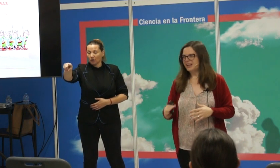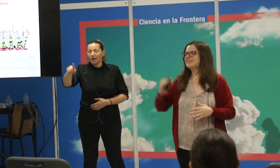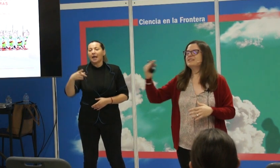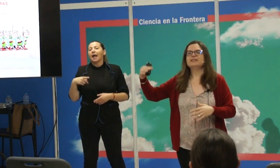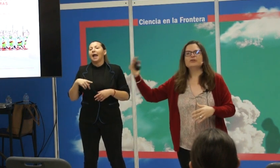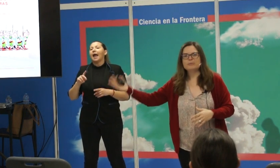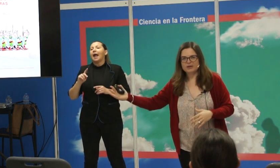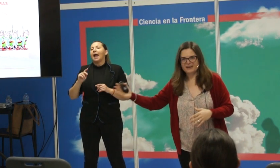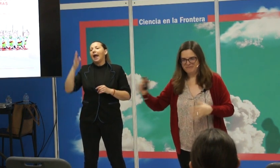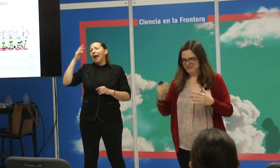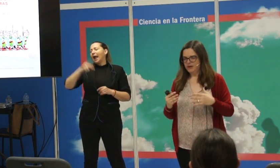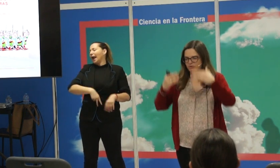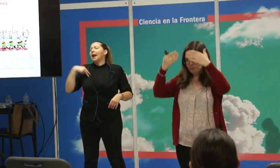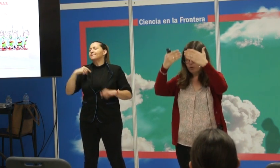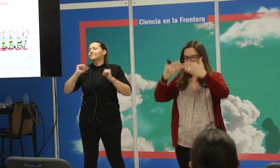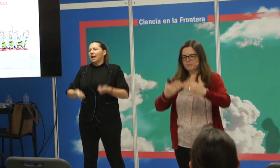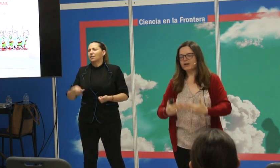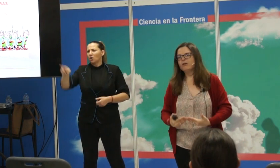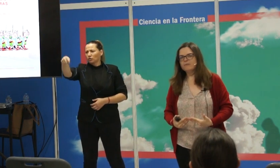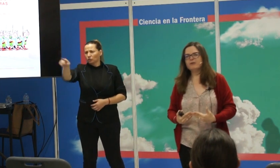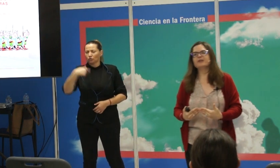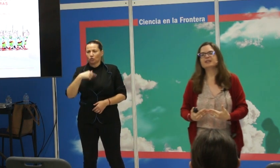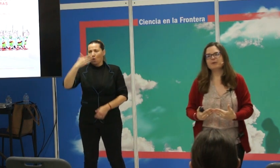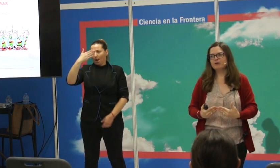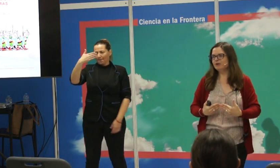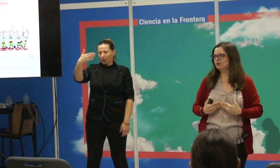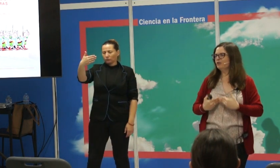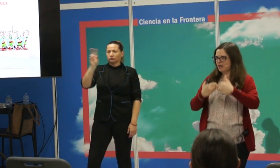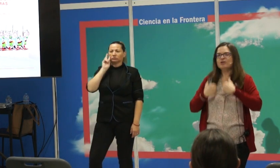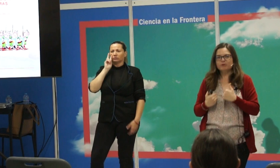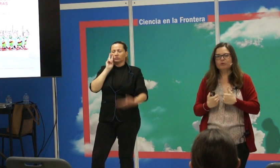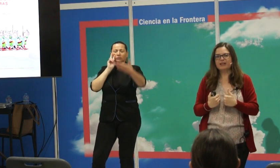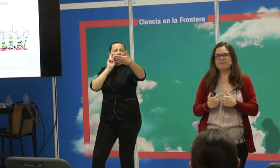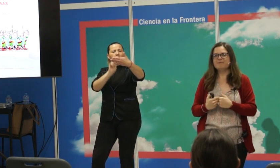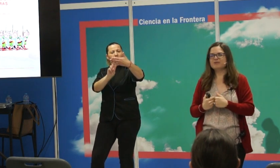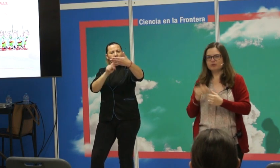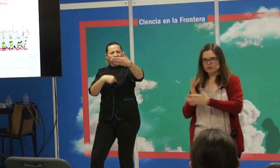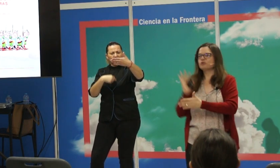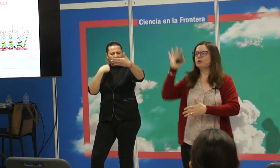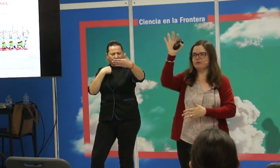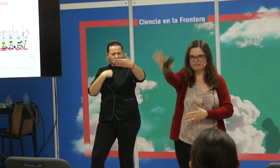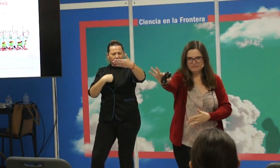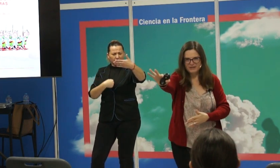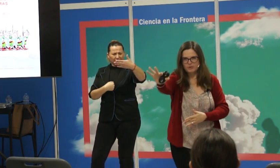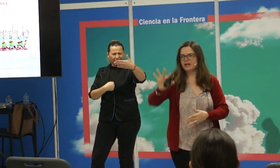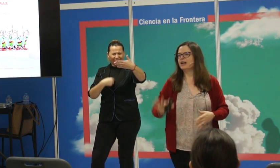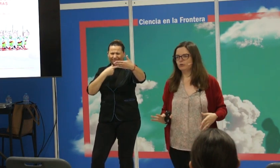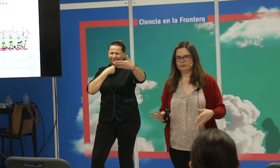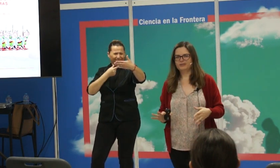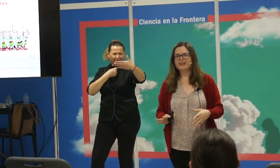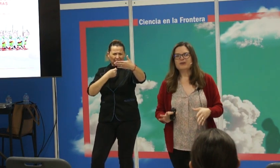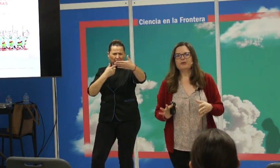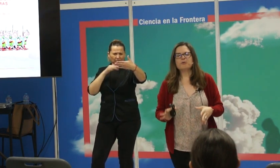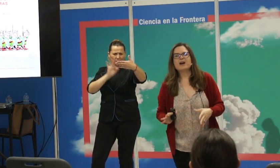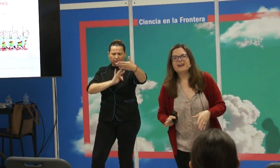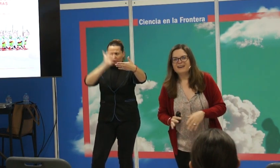otros. Ese es distinto. ¿Por qué? Pues yo me cojo un espejo, me miro en el espejo y todo lo que a no me gusta de mí mismo es lo que suelo ponerle al